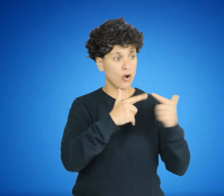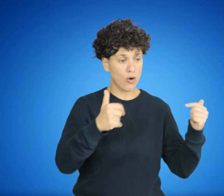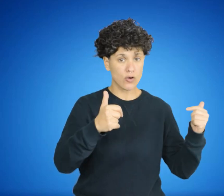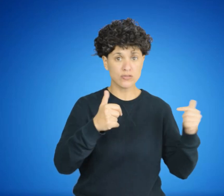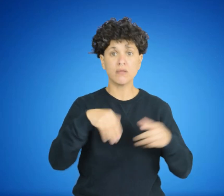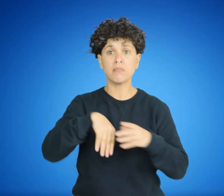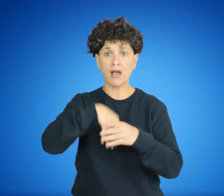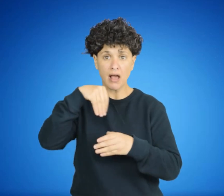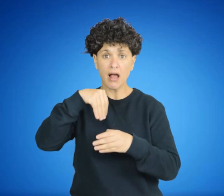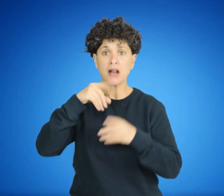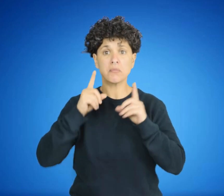alma de ser material.